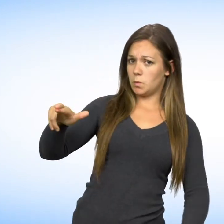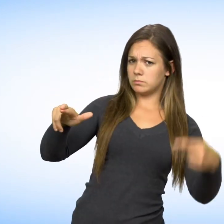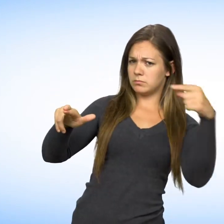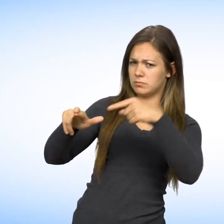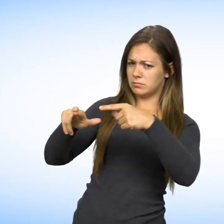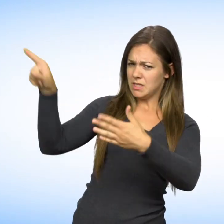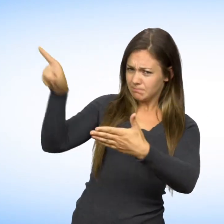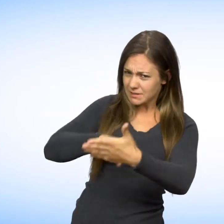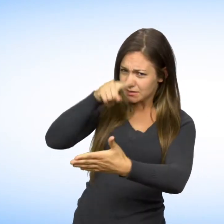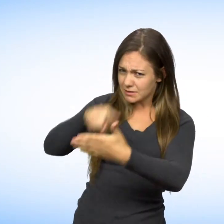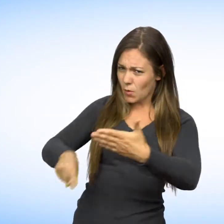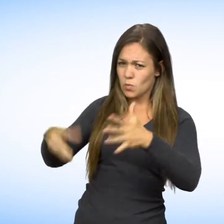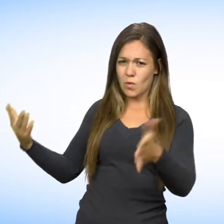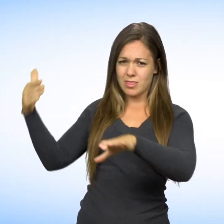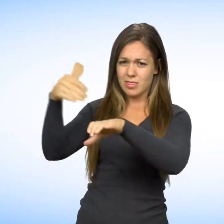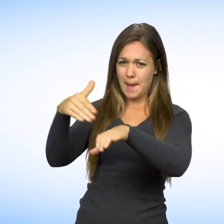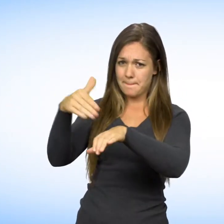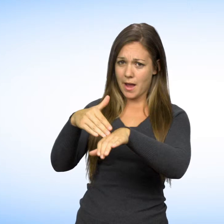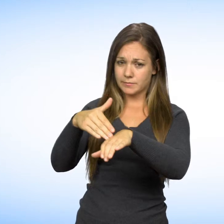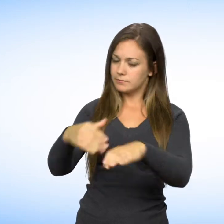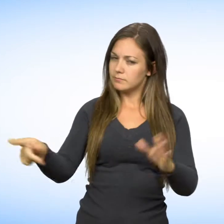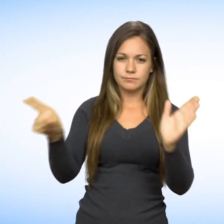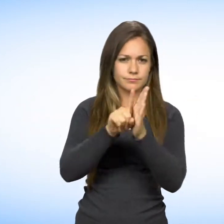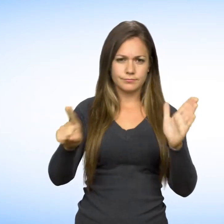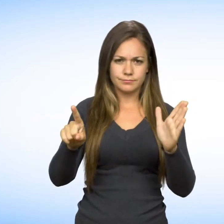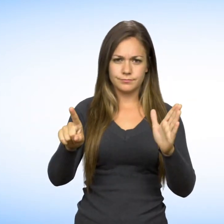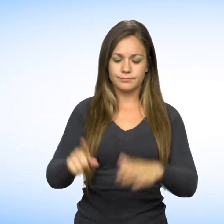La religion est un motif interdit de discrimination et de harcèlement.